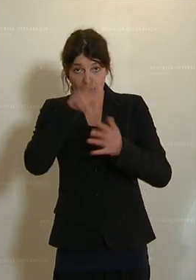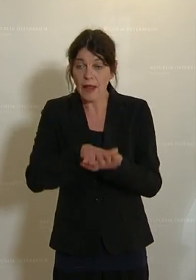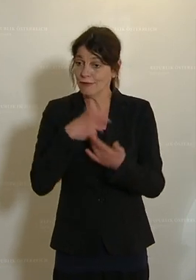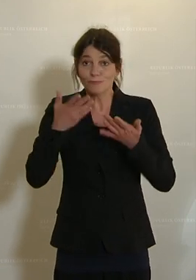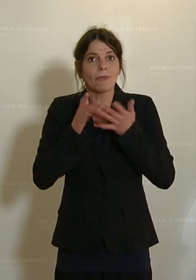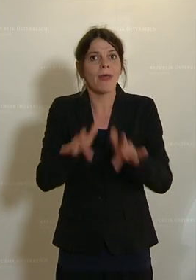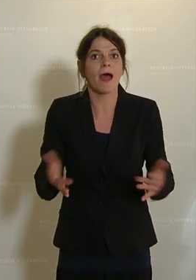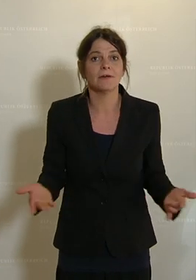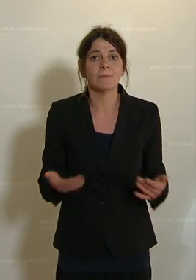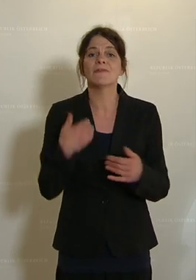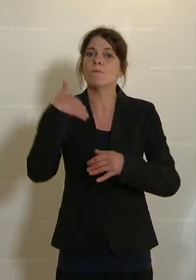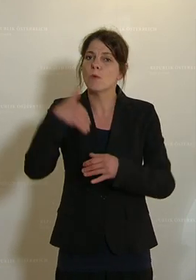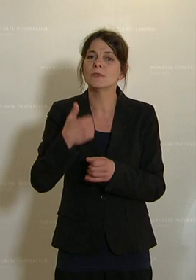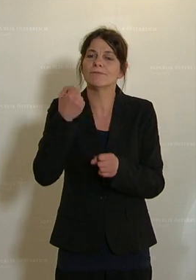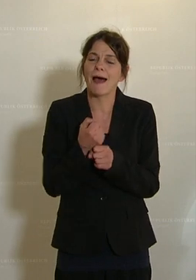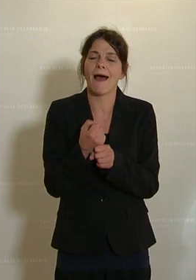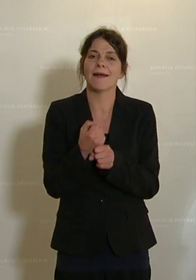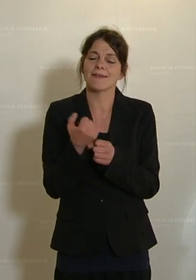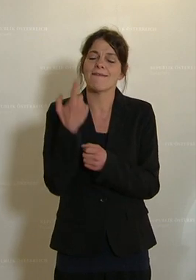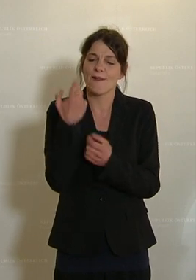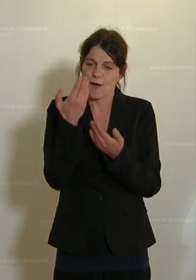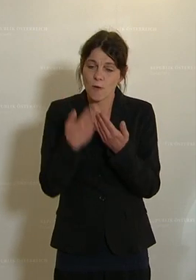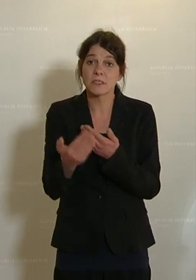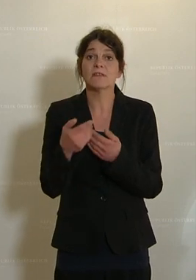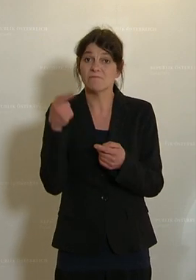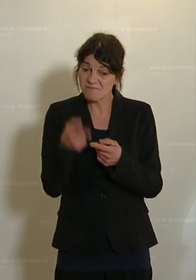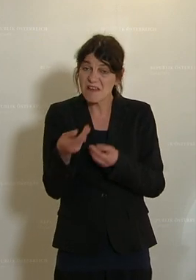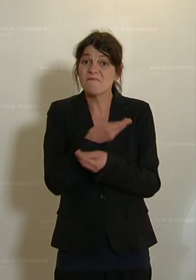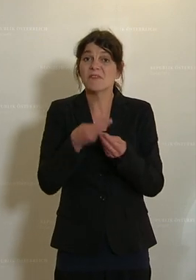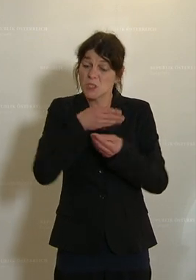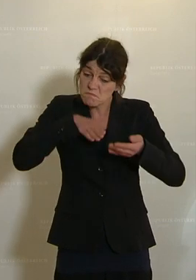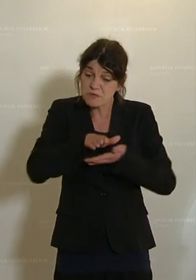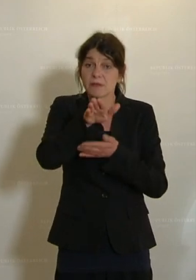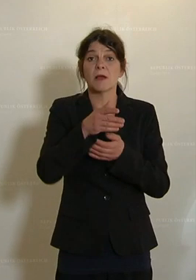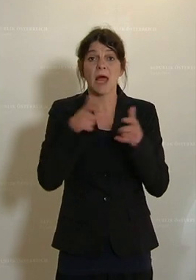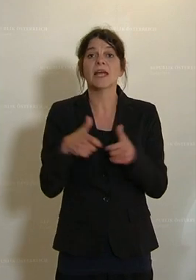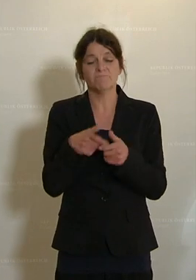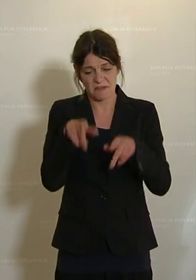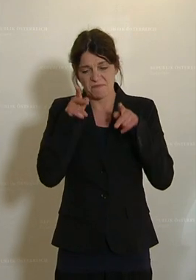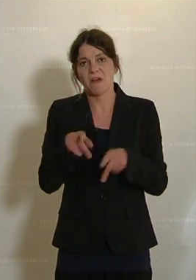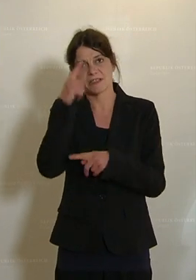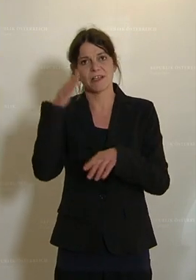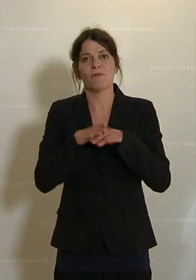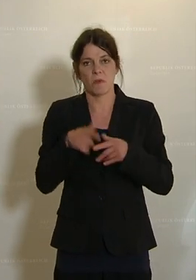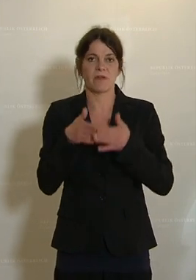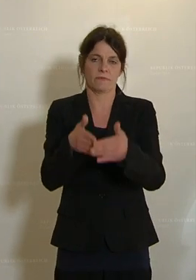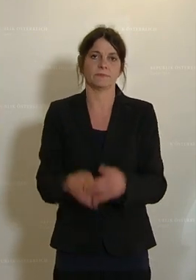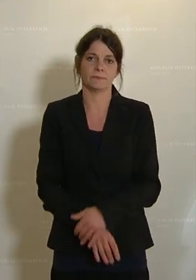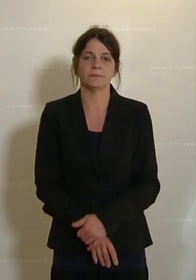wir auch. Wir müssen es nur tun und das wird ein Konjunkturpaket, das wirklich greift. Ich danke Ihnen. Applaus Applaus Applaus